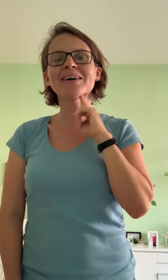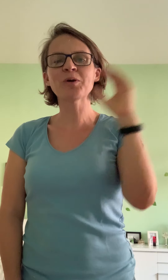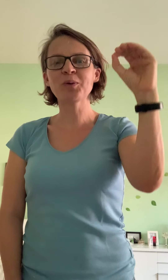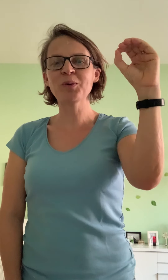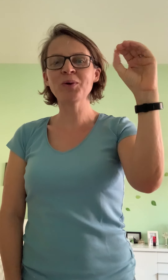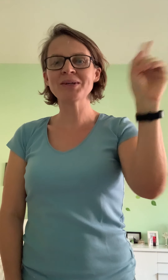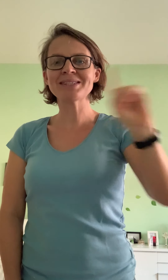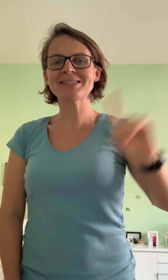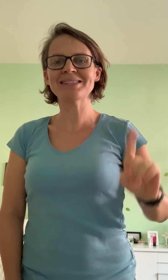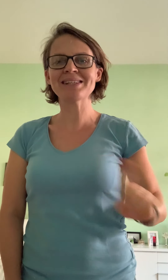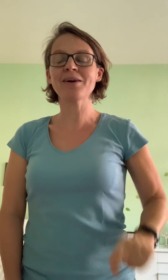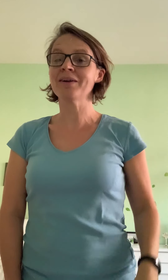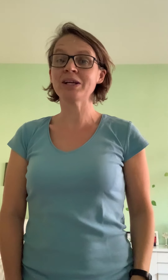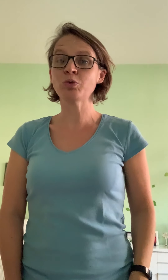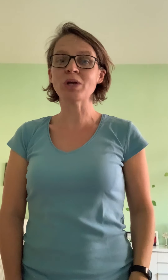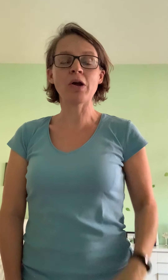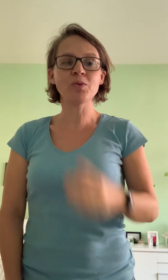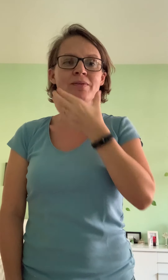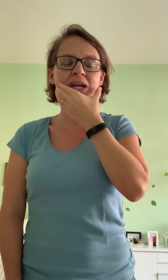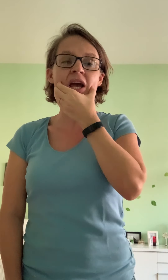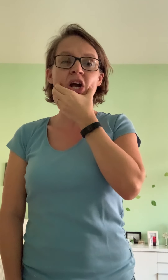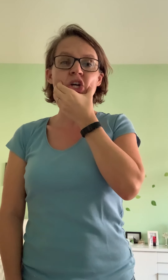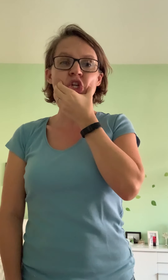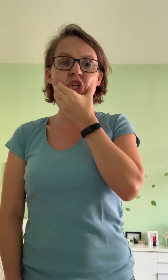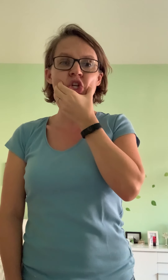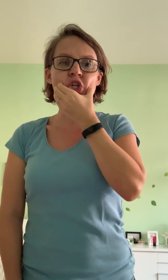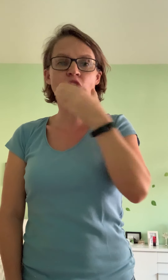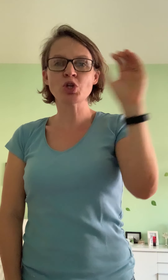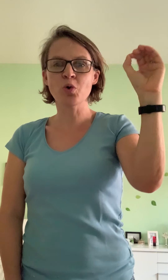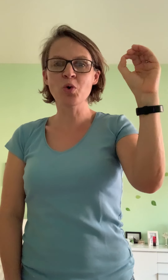Rose. Et tout à l'heure, on avait chose.